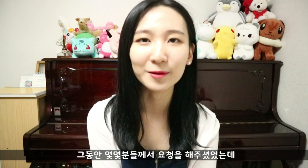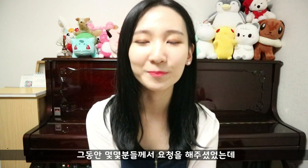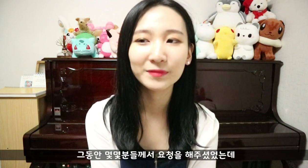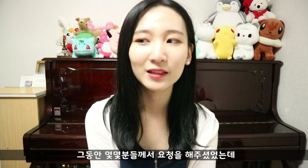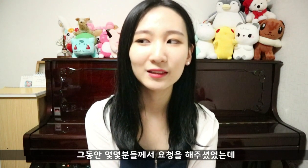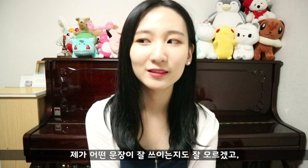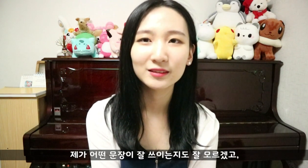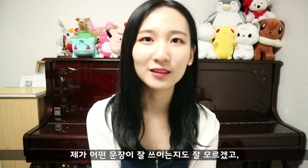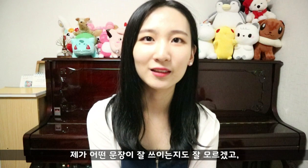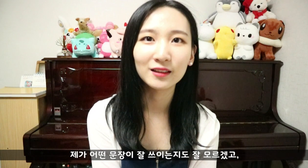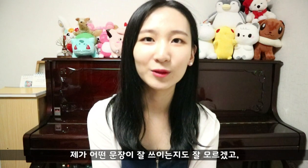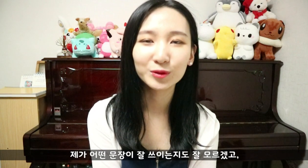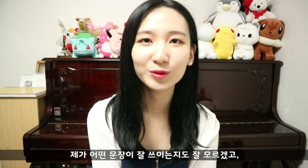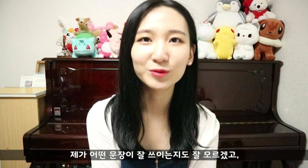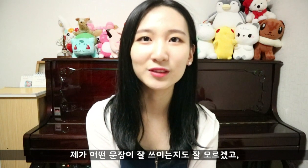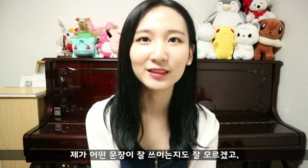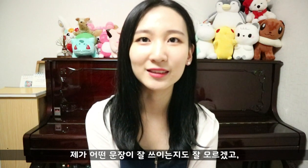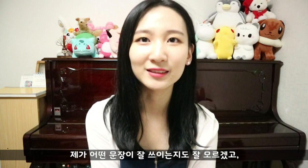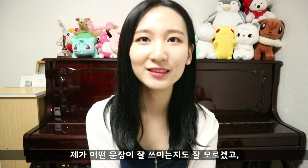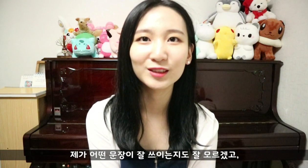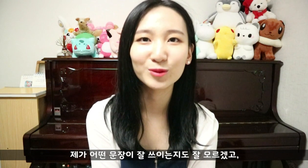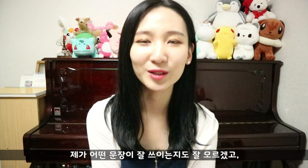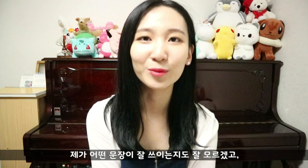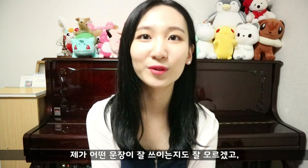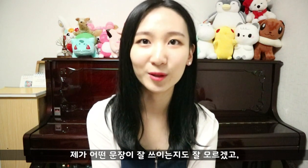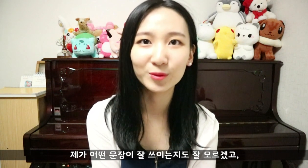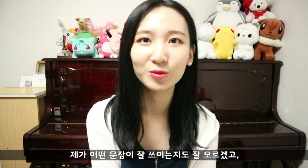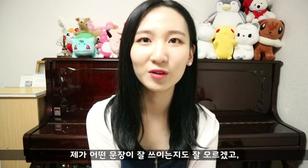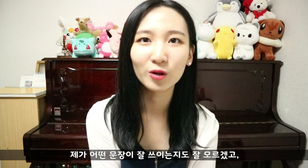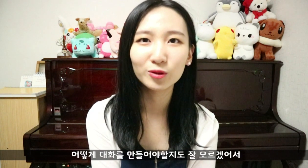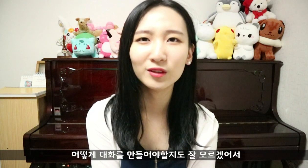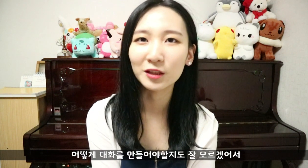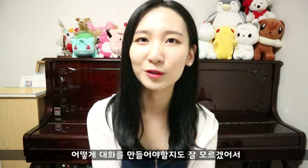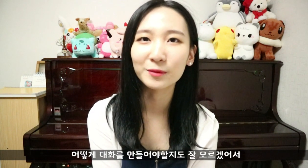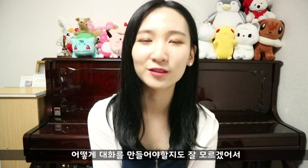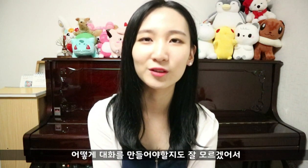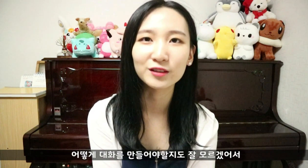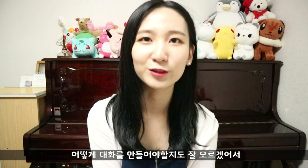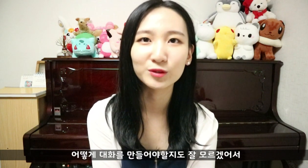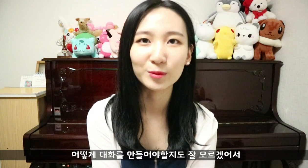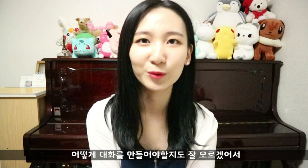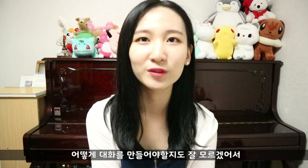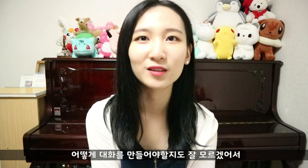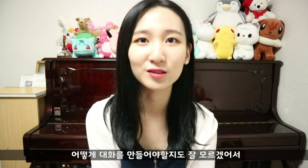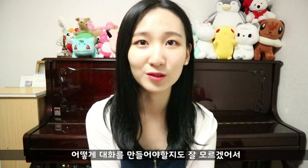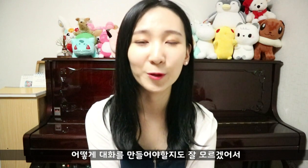제가 어떤 문장이 잘 쓰이는지도 잘 모르겠고 어떻게 대화를 만들어야 할지도 잘 모르겠어서